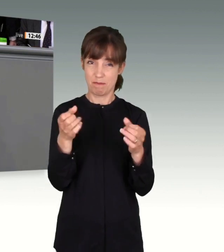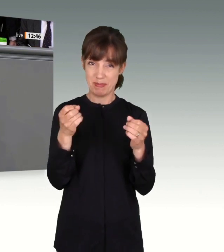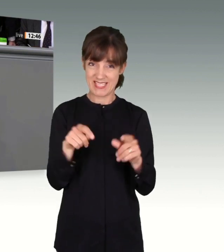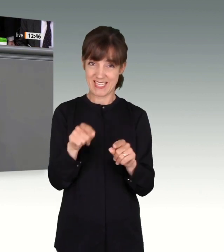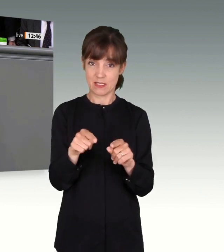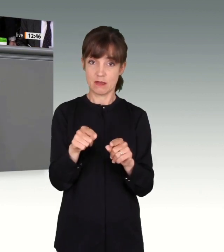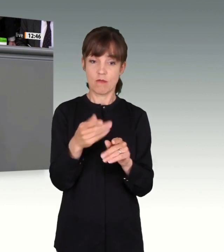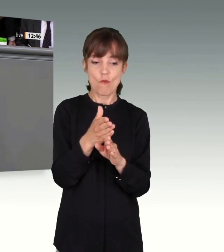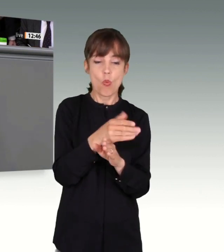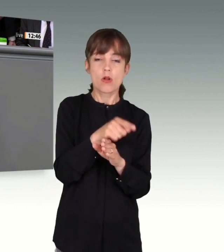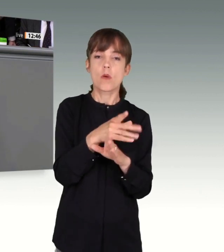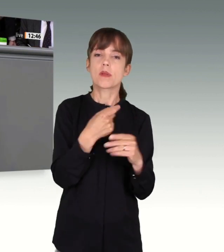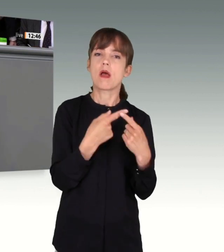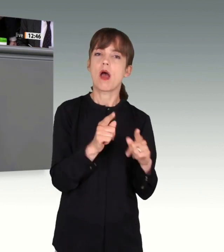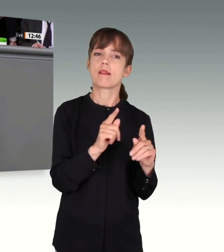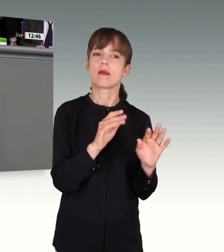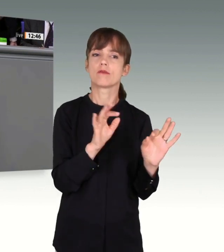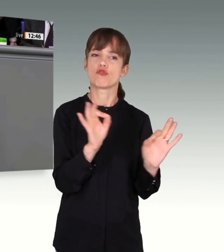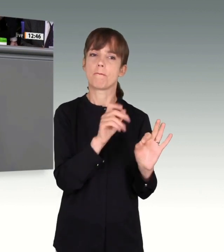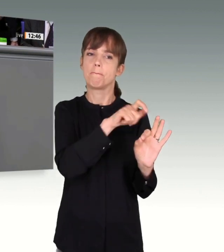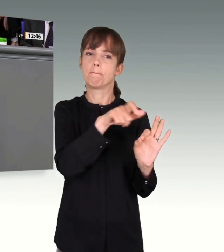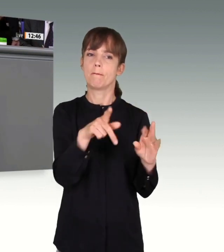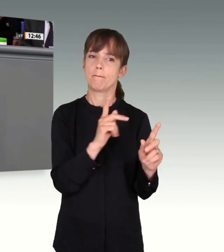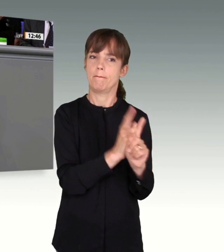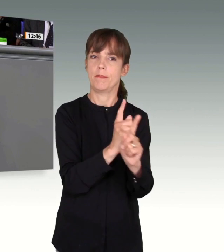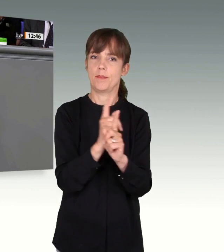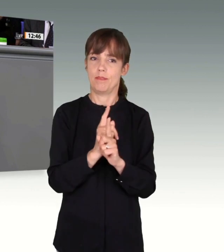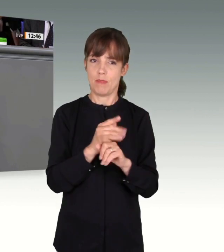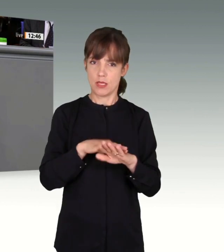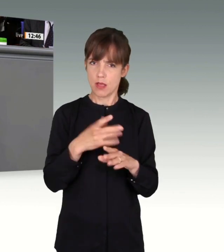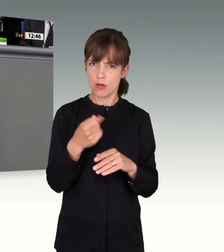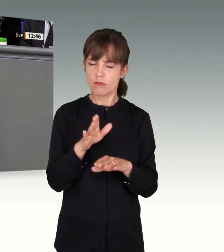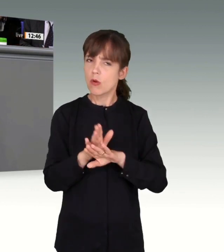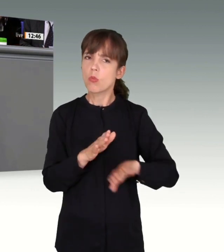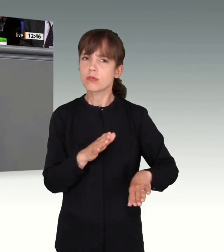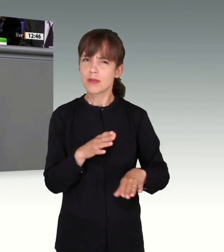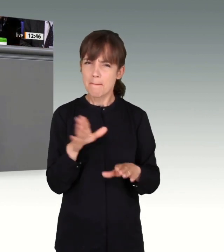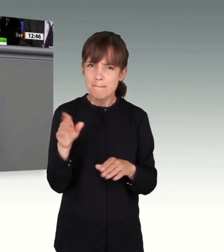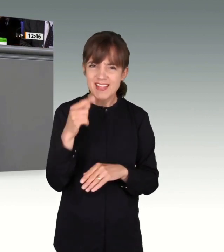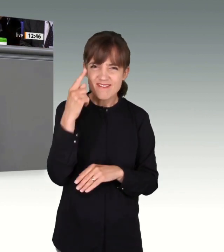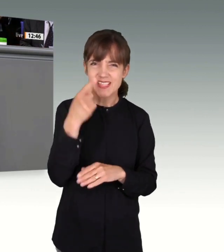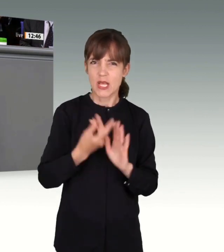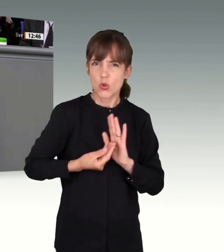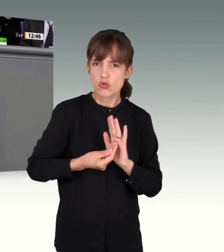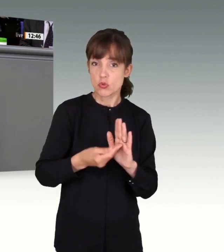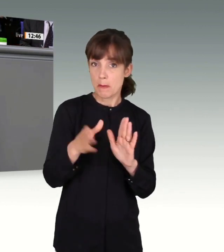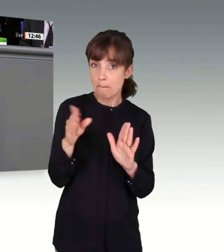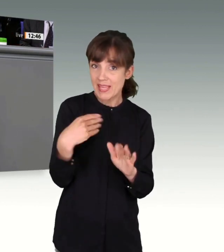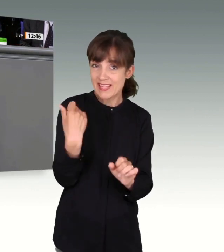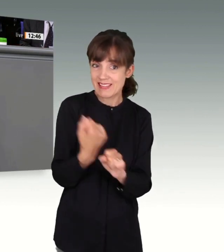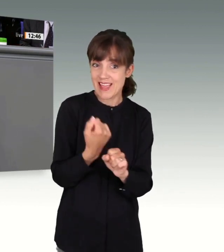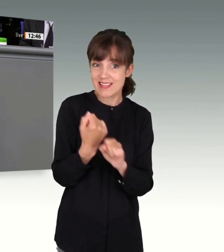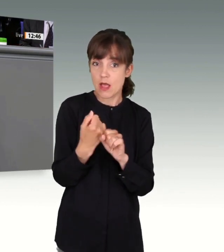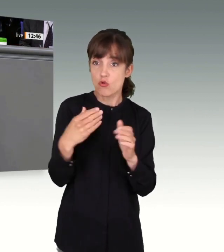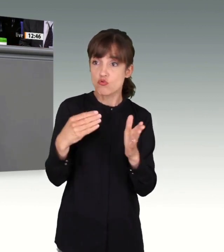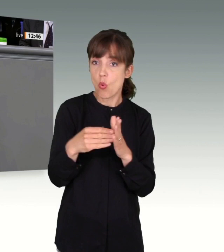Auch das wurde weitgehend ausgeblendet. Dass also mögliche Mitwisser, Unterstützer und vielleicht sogar Mittäter immer noch auf